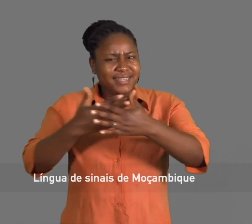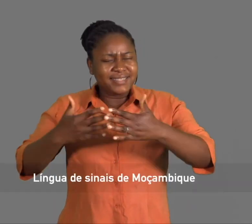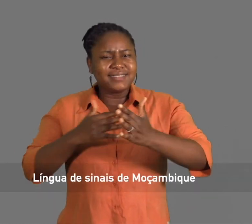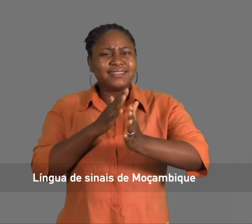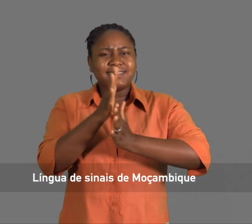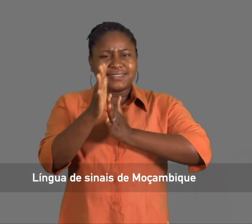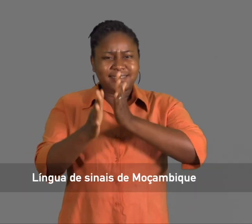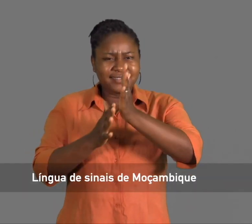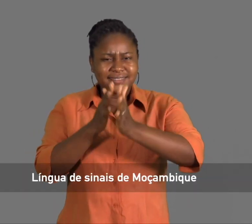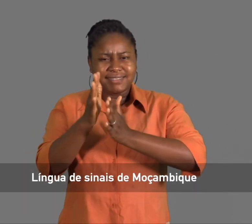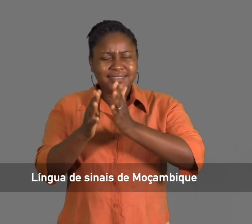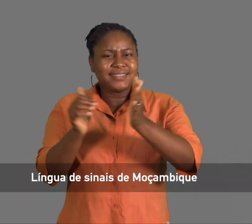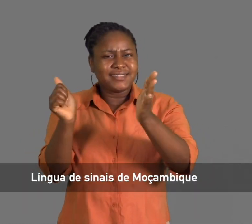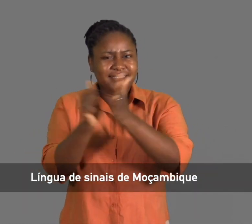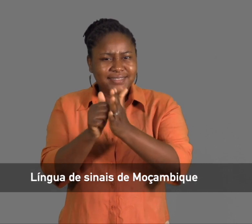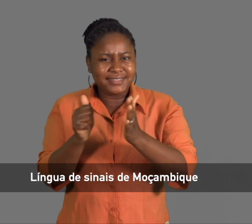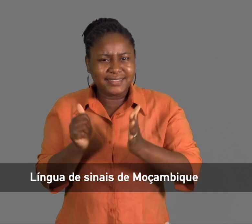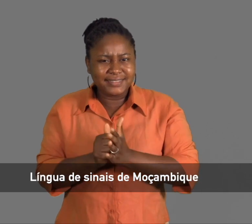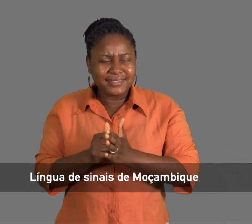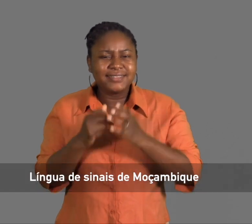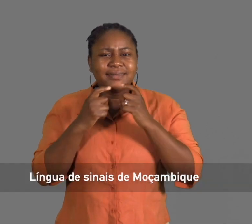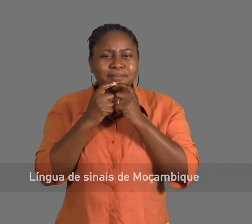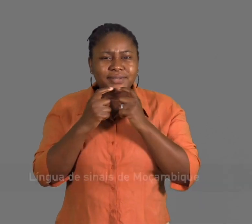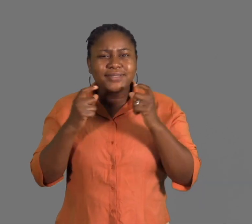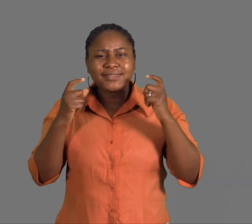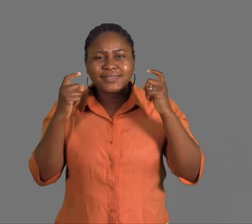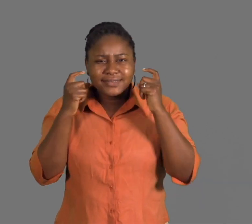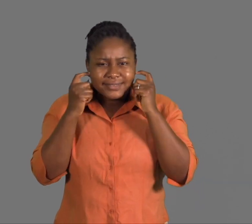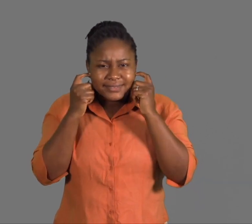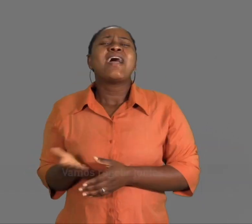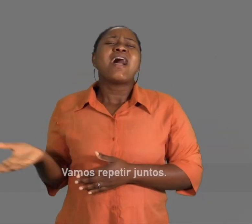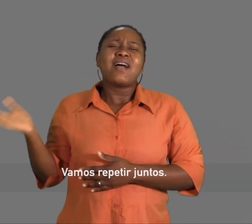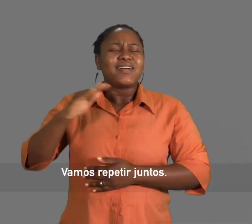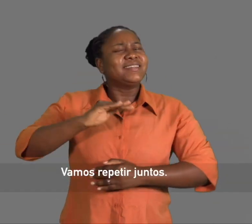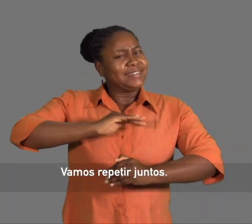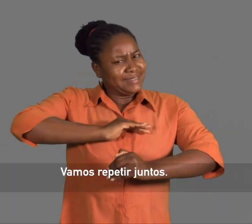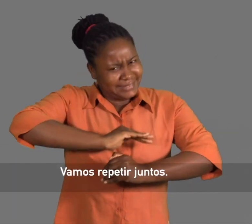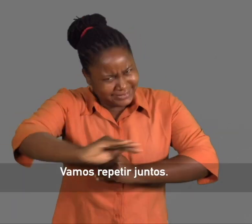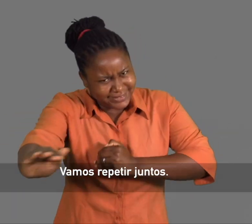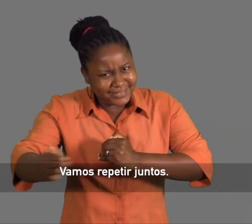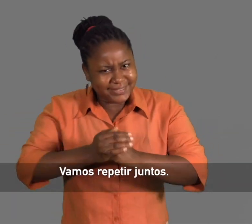Língua de Sinais de Moçambique Vamos repetir juntos?